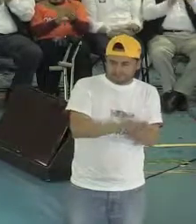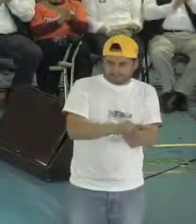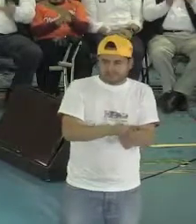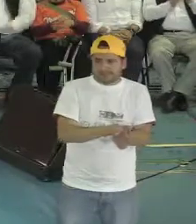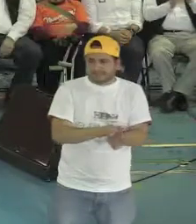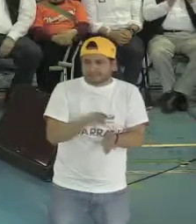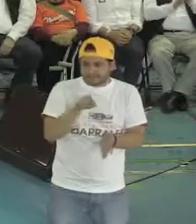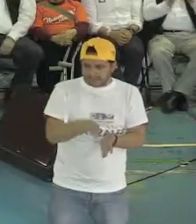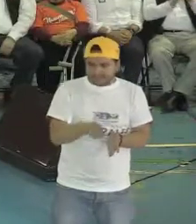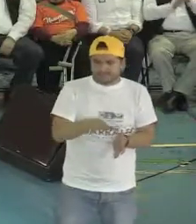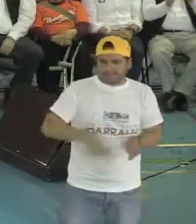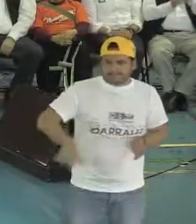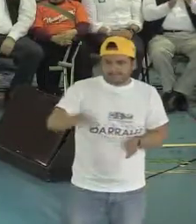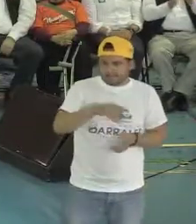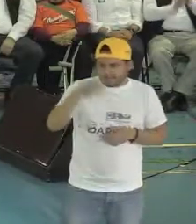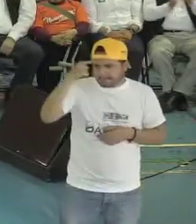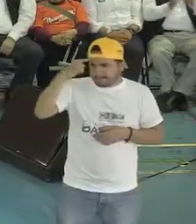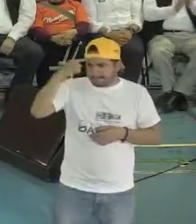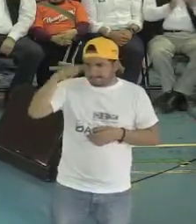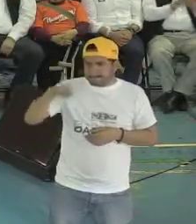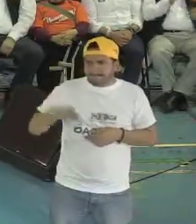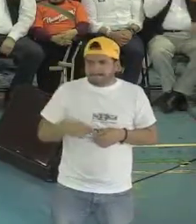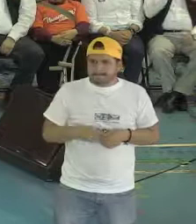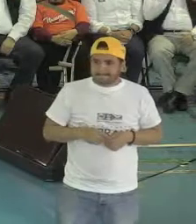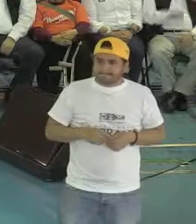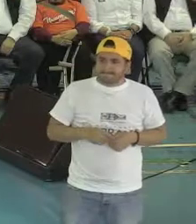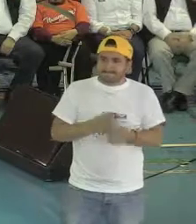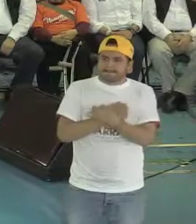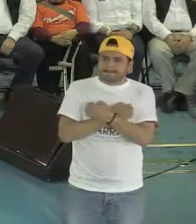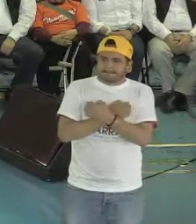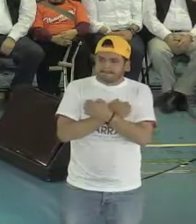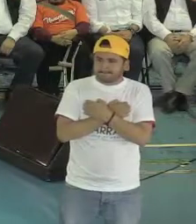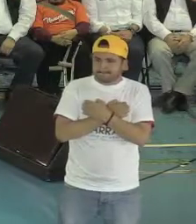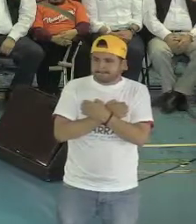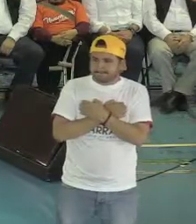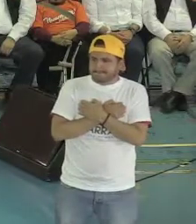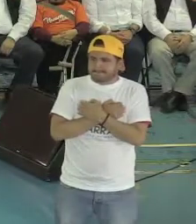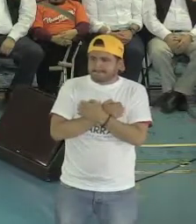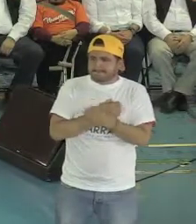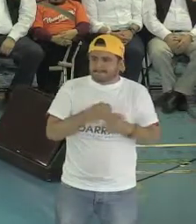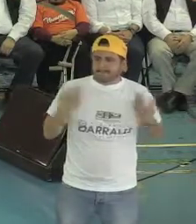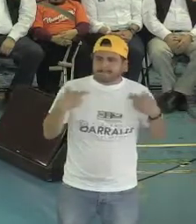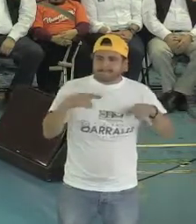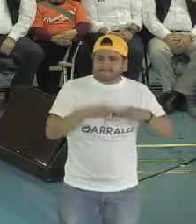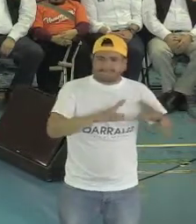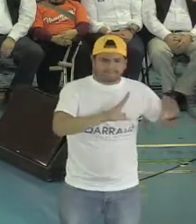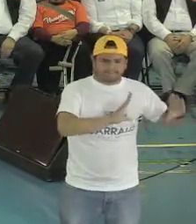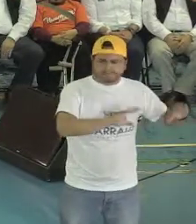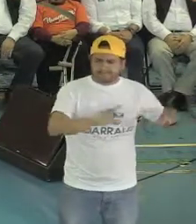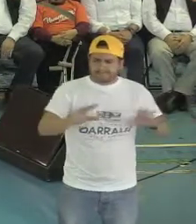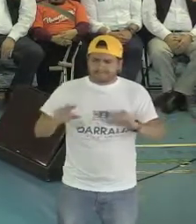discapacidad para que tengan acceso a la educación. Vamos a capacitar a nuestros maestros. Porque hay que